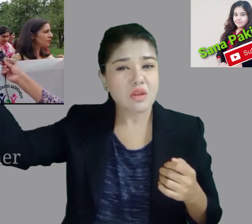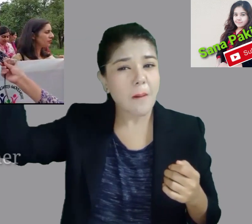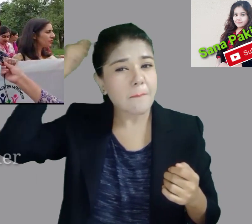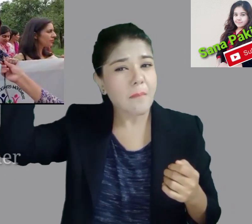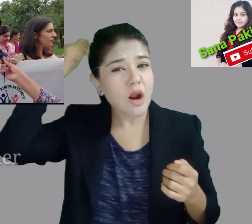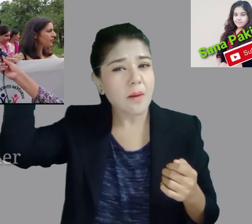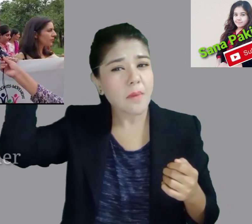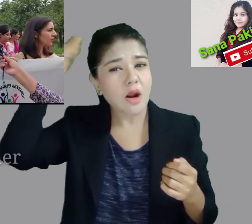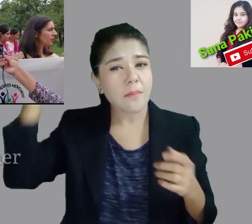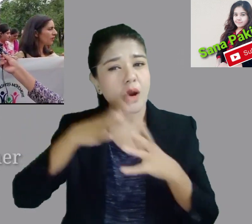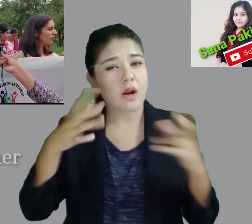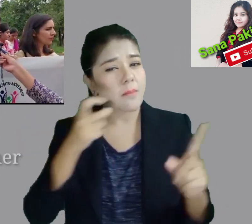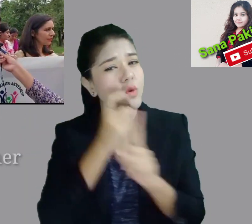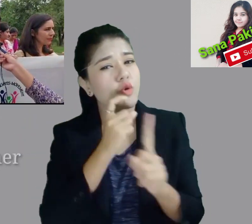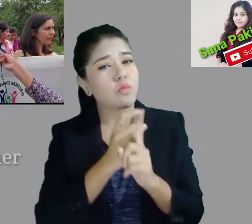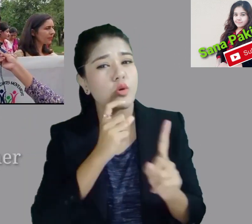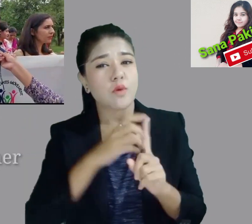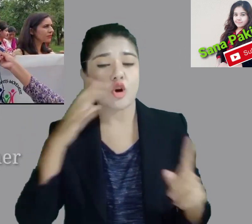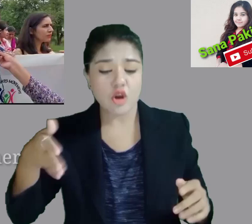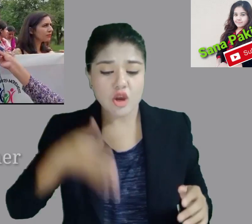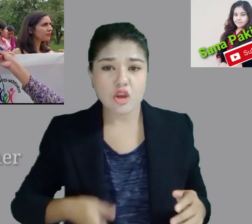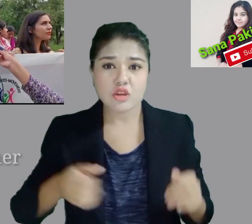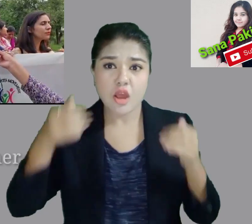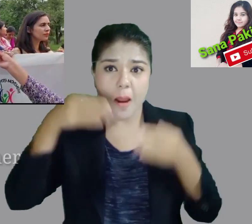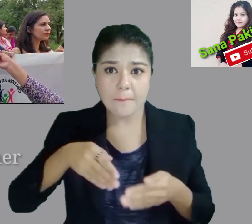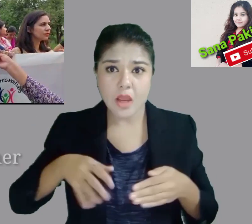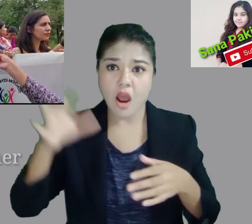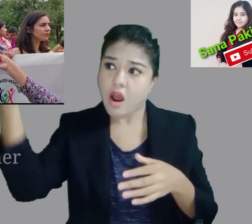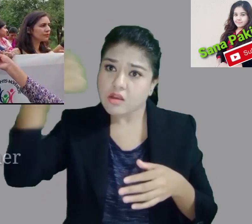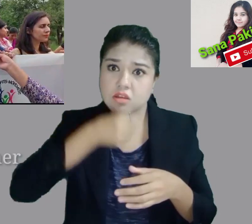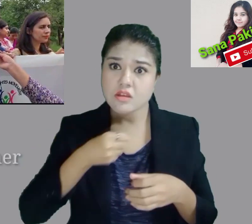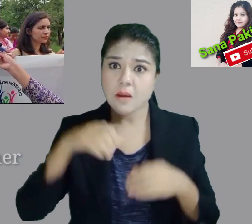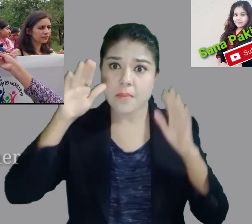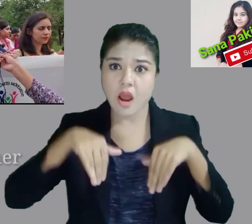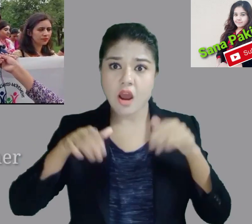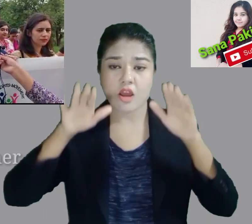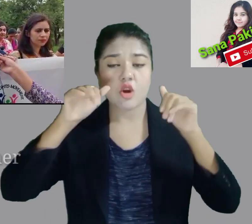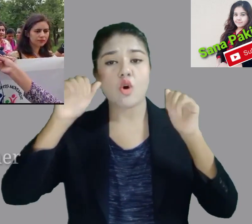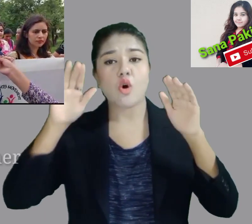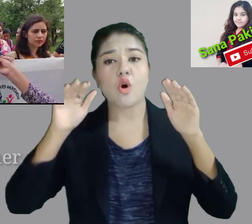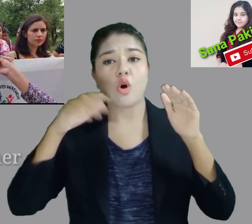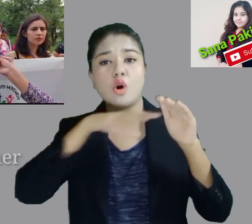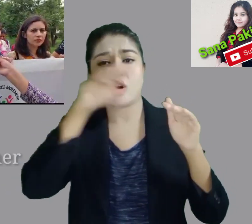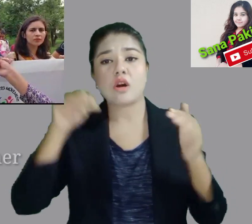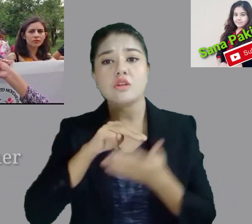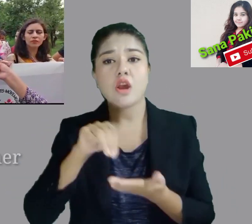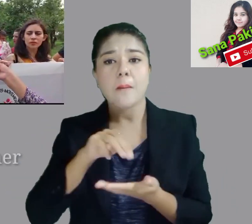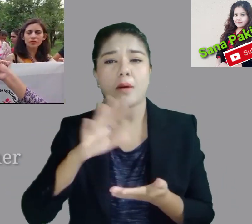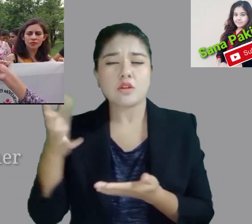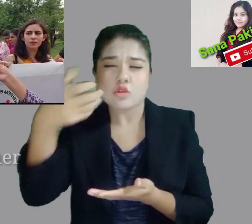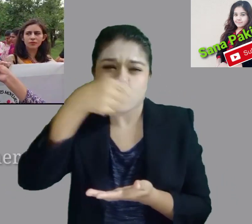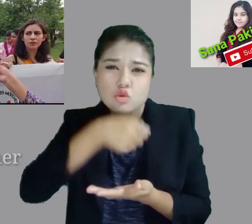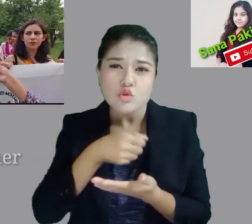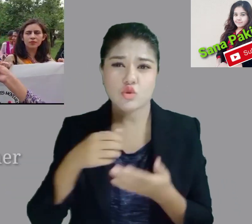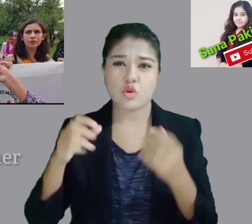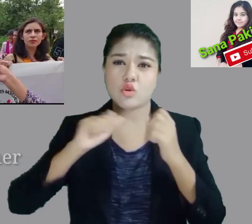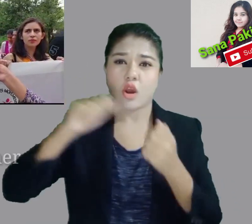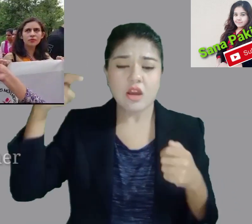بھی کنٹیم کرتے ہیں پولیس ریفارم کیوں ہم لوگ جو ہے ڈیمانڈ کرتے ہیں ایف آئی آر میں تشدود کی دفعات کو نہیں ڈالا گیا جب ہڈی ٹوٹ گیا اس سے ریڈیٹڈ کوئی